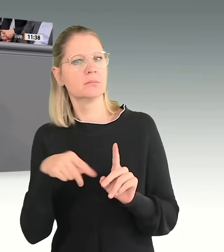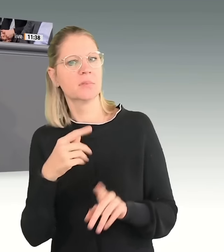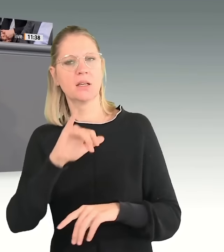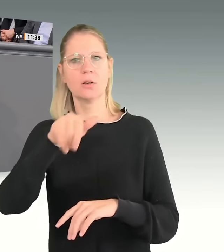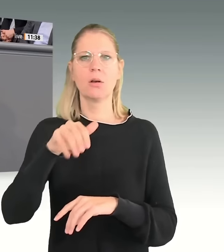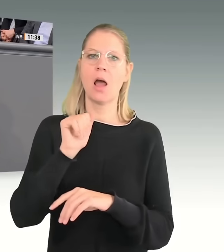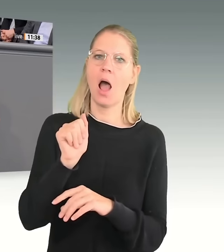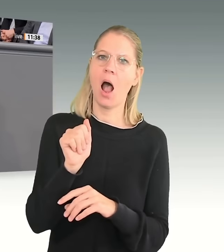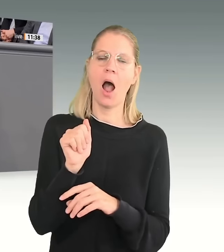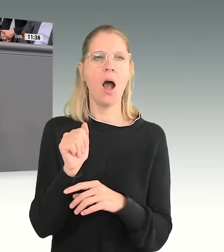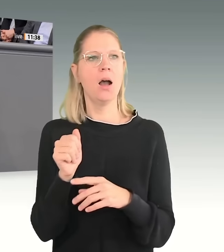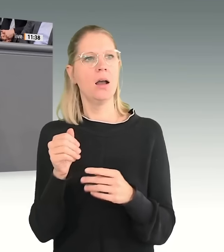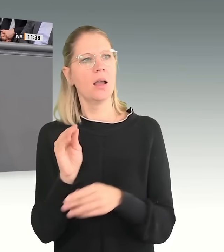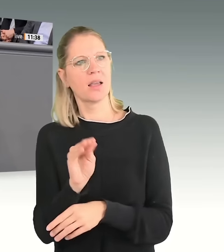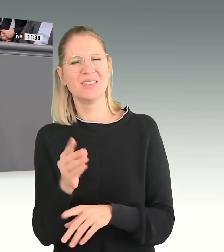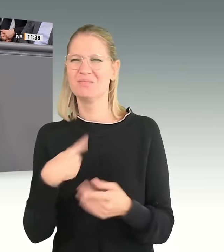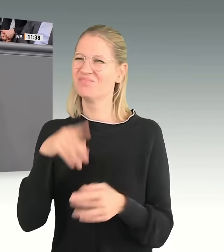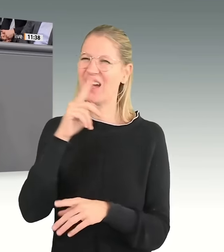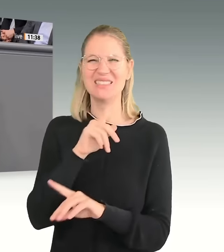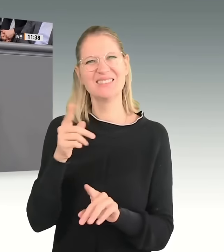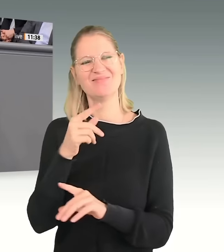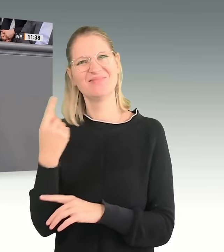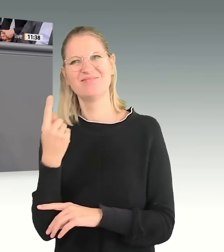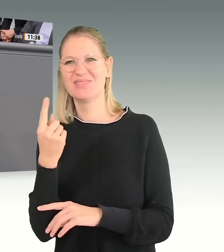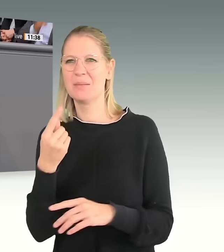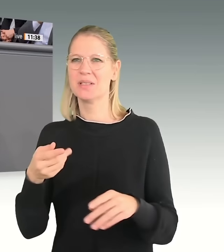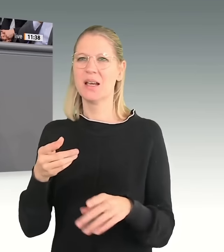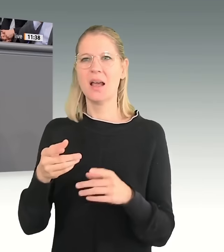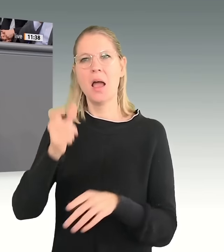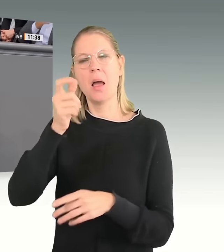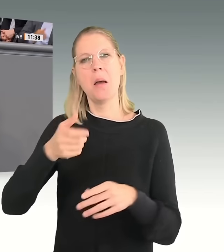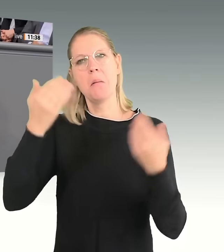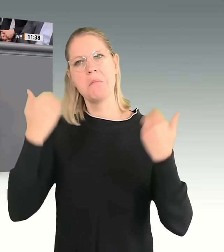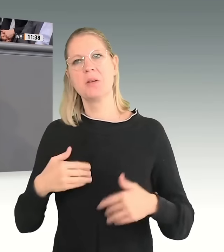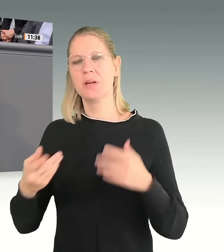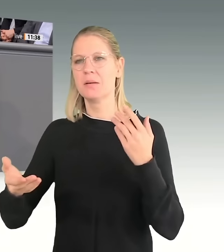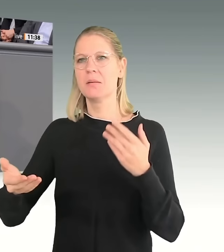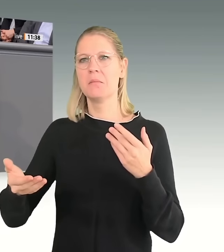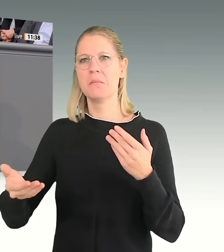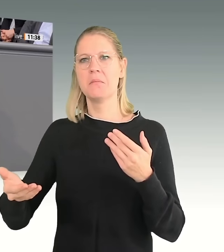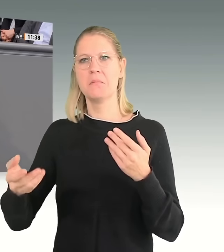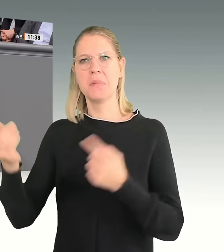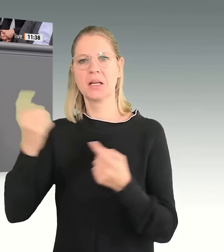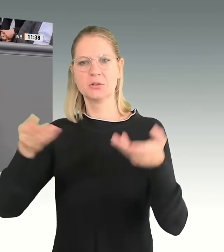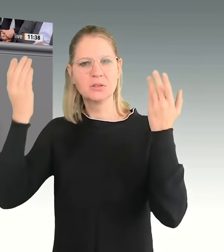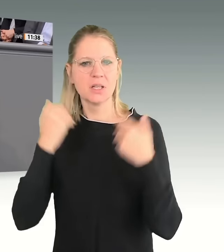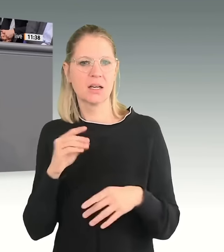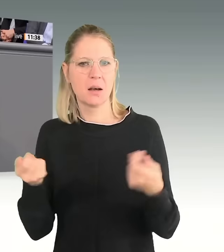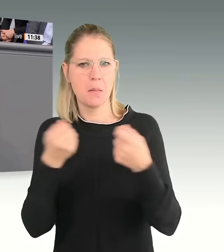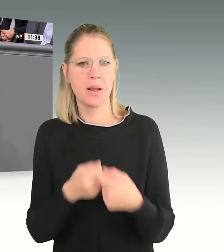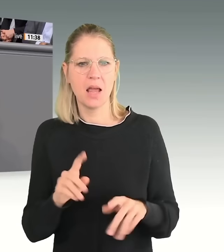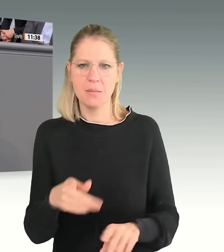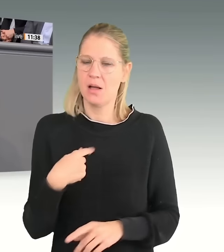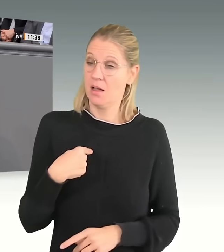das wissen wir noch nicht, ob Sie als Mensch mit Migrationshintergrund bei uns Mitglied werden wollen. Da hat er gesagt, aber wenn ich doch bei Ihnen Mitglied bin, dann werde ich doch sicherlich von der